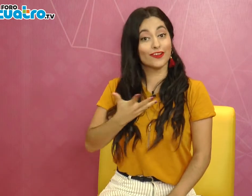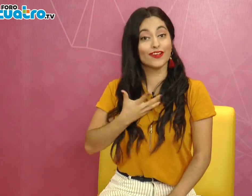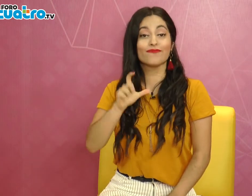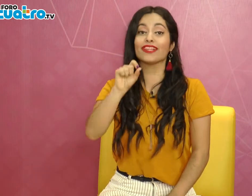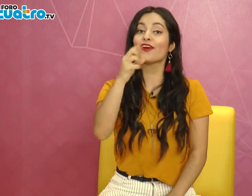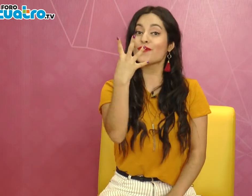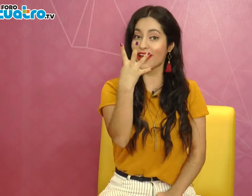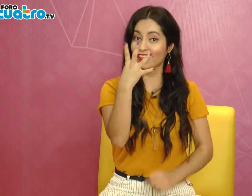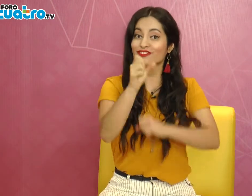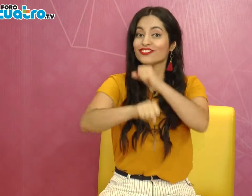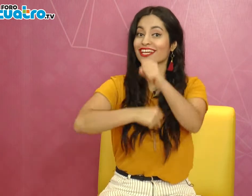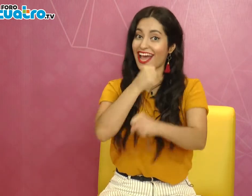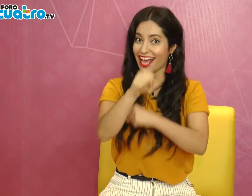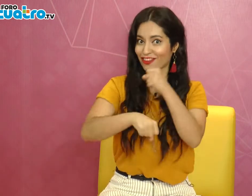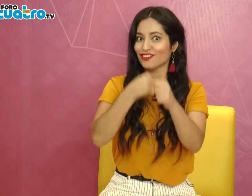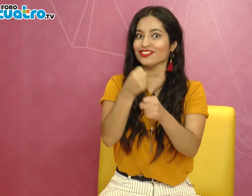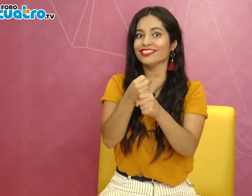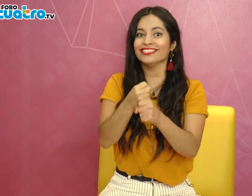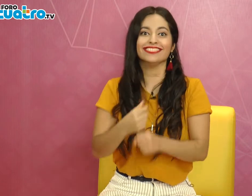sorda y tengo 24 años.